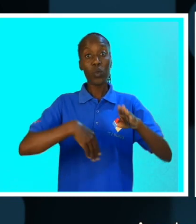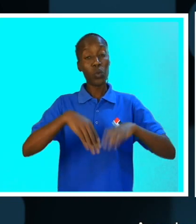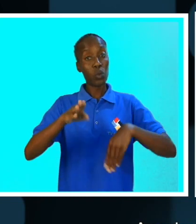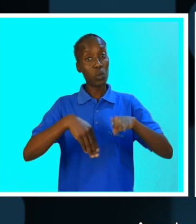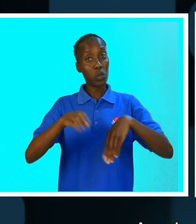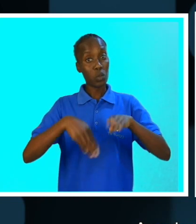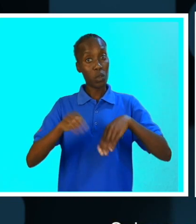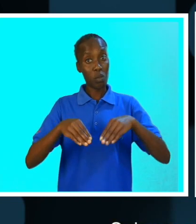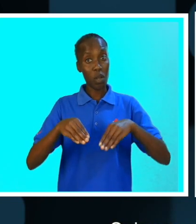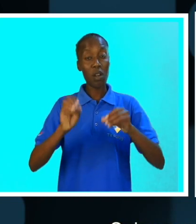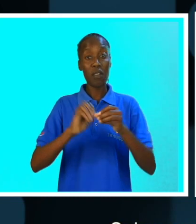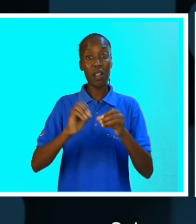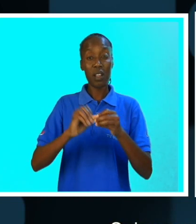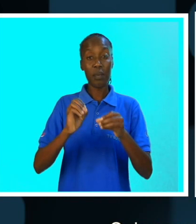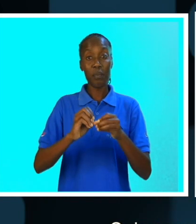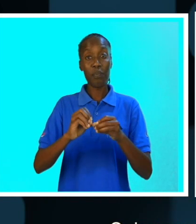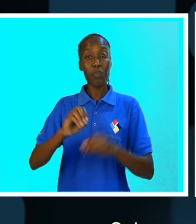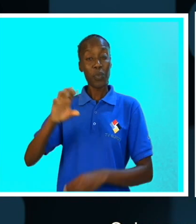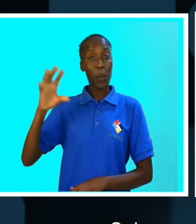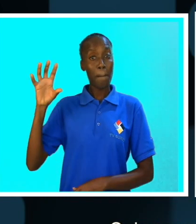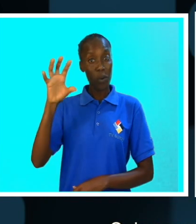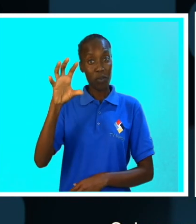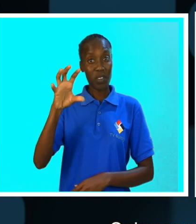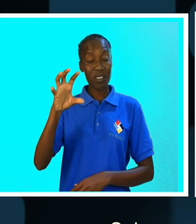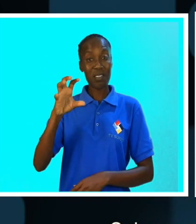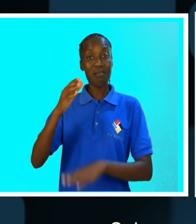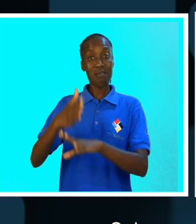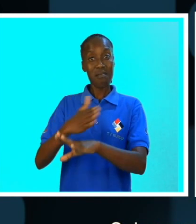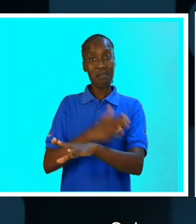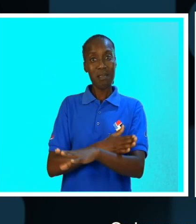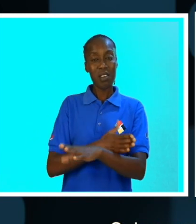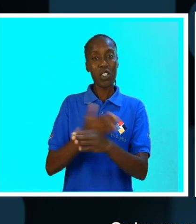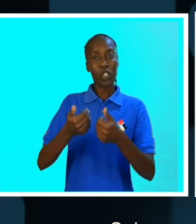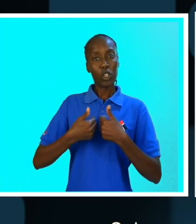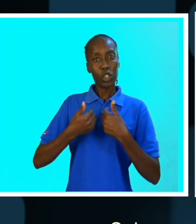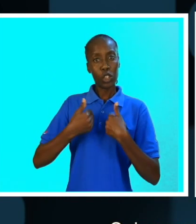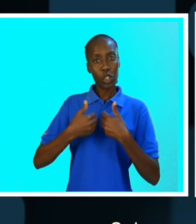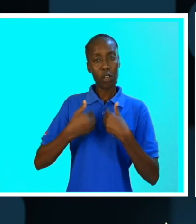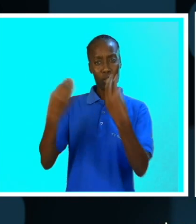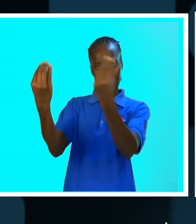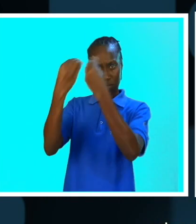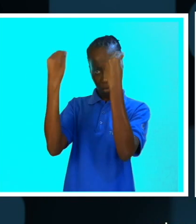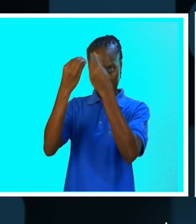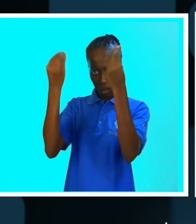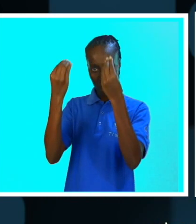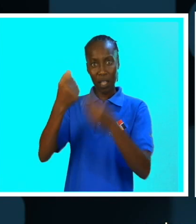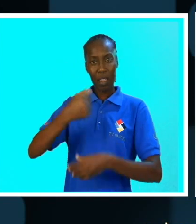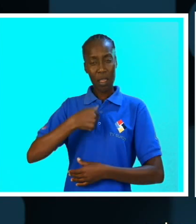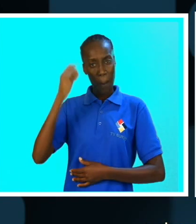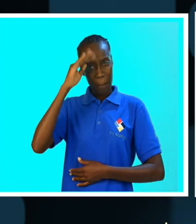reestruturação, os jovens que vão jogar no Campeonato Provincial são miúdos que vêm da formação, e